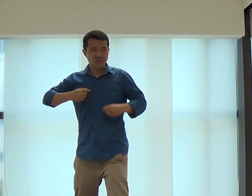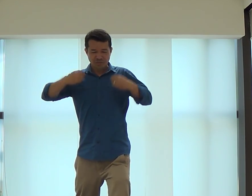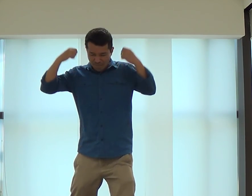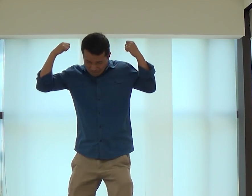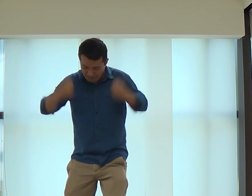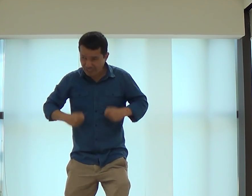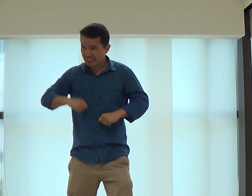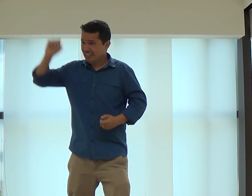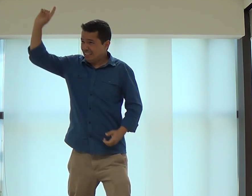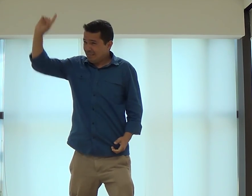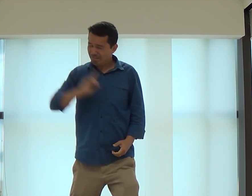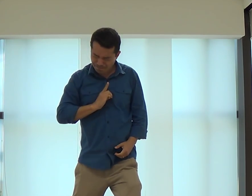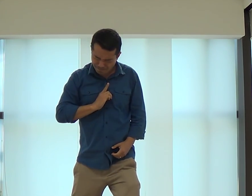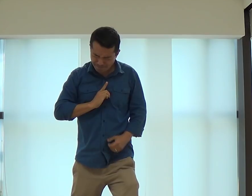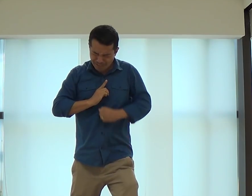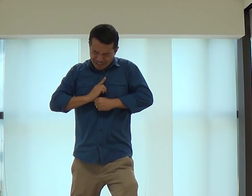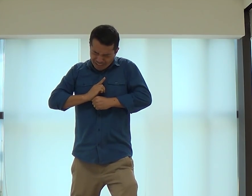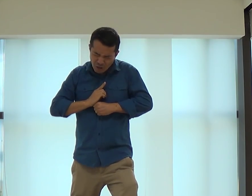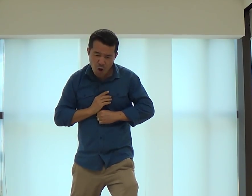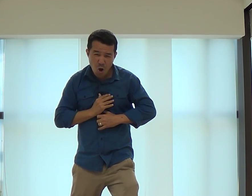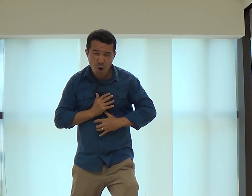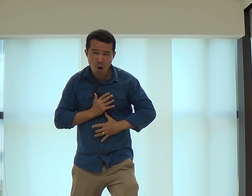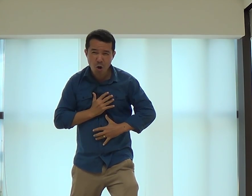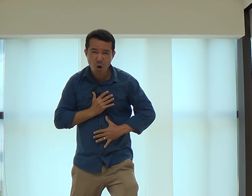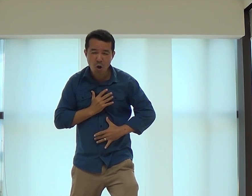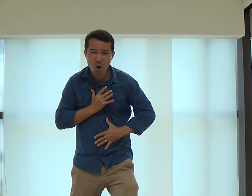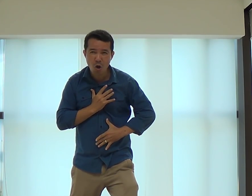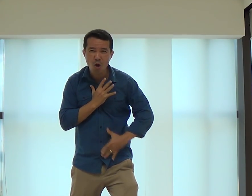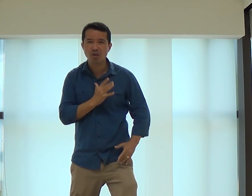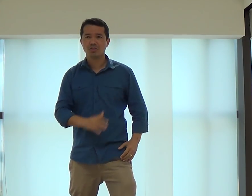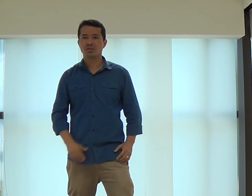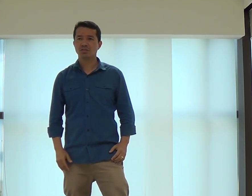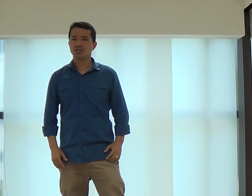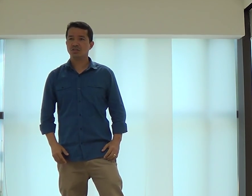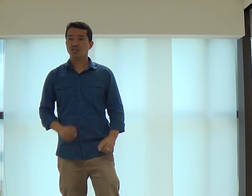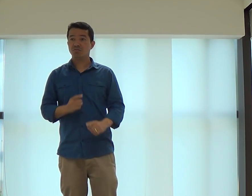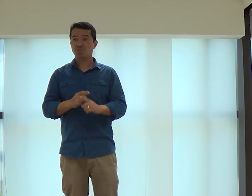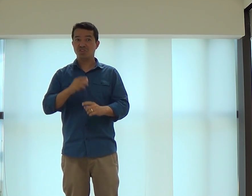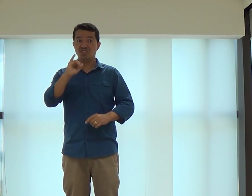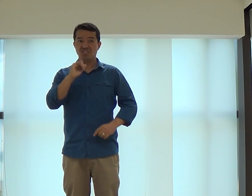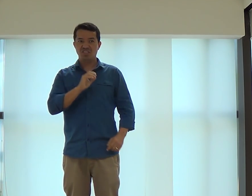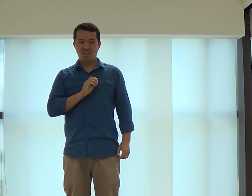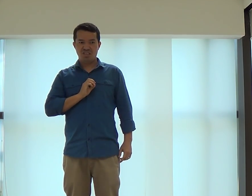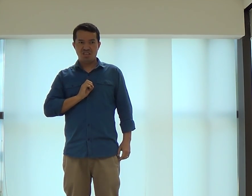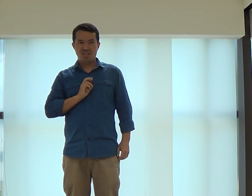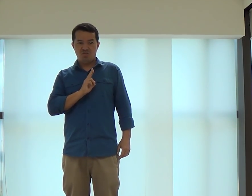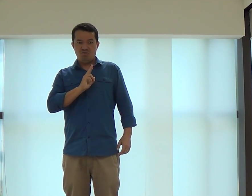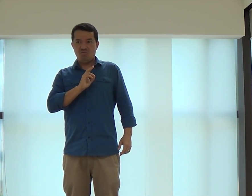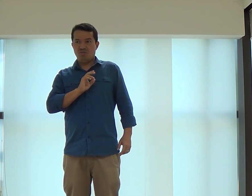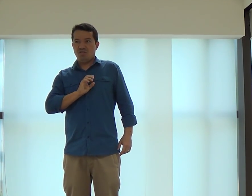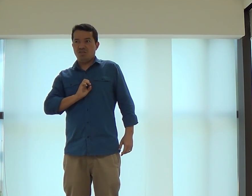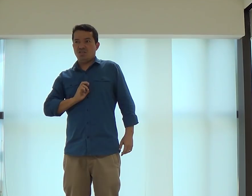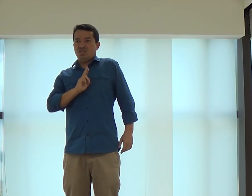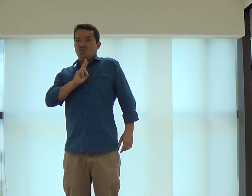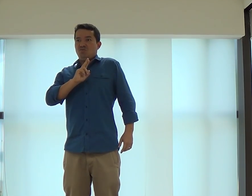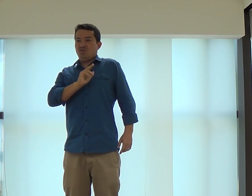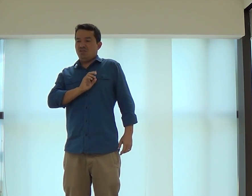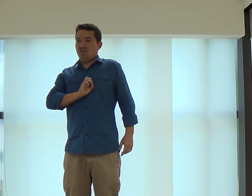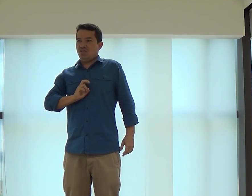coração cheio de Jesus. A gente precisa que Deus esteja tomando conta de todo o nosso ser. Porque se o teu eu fica